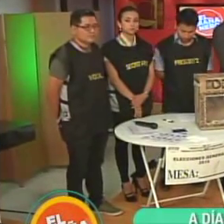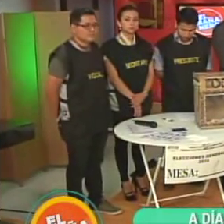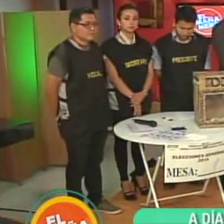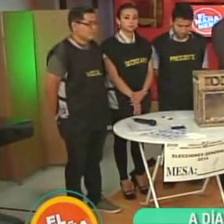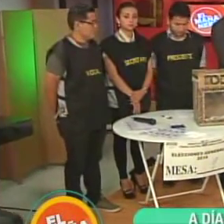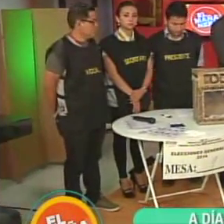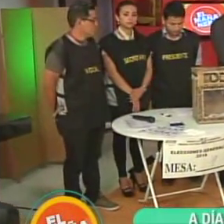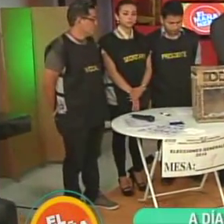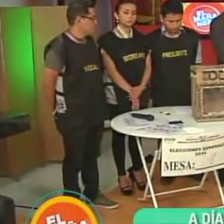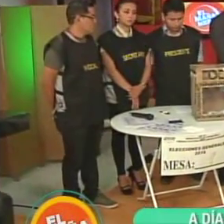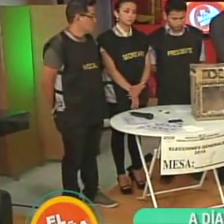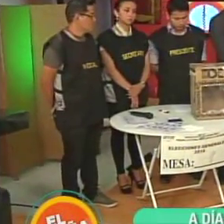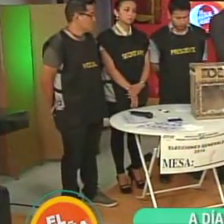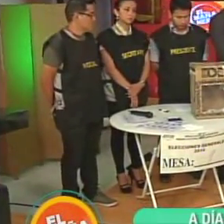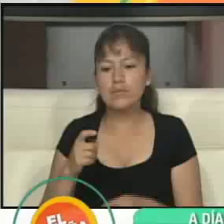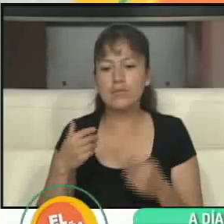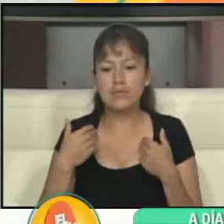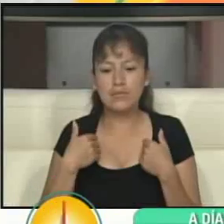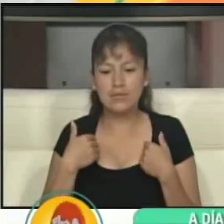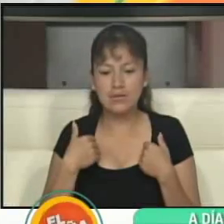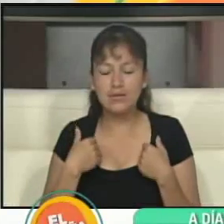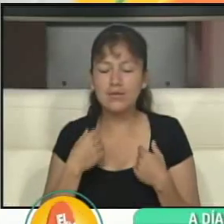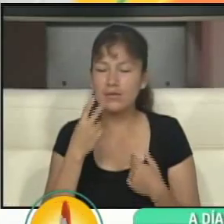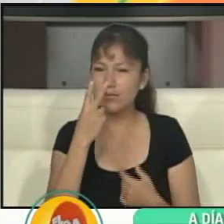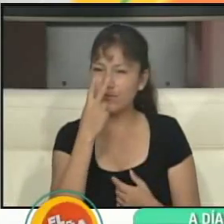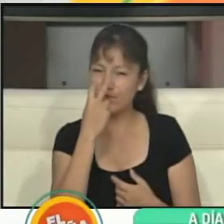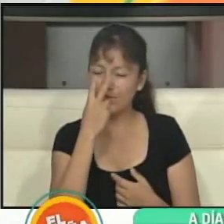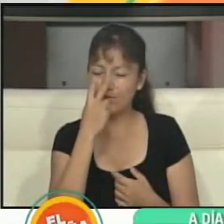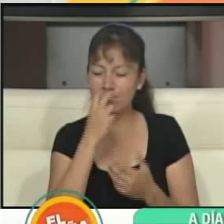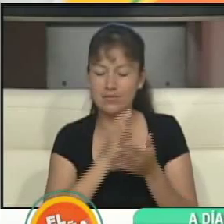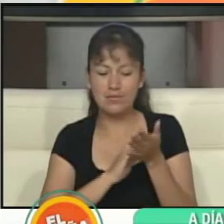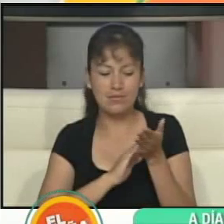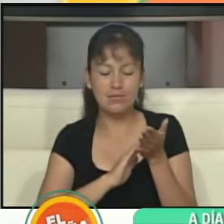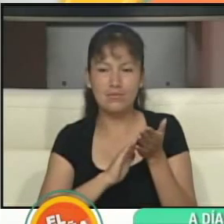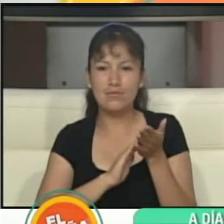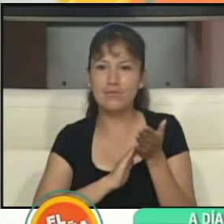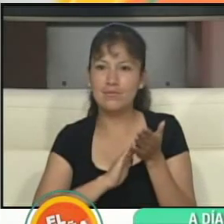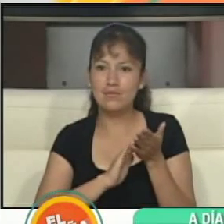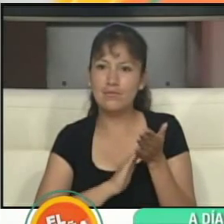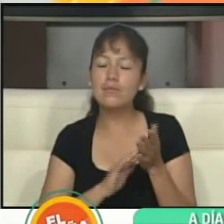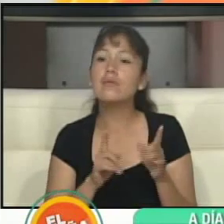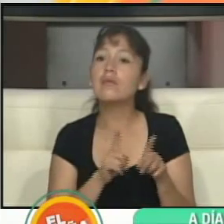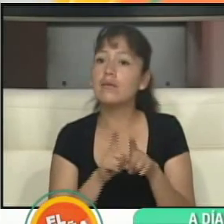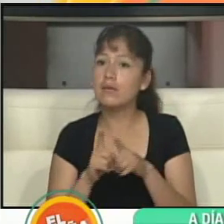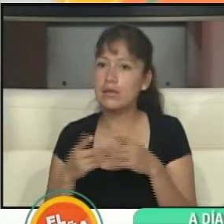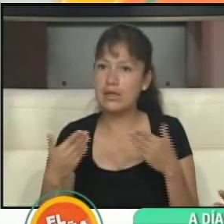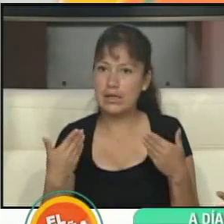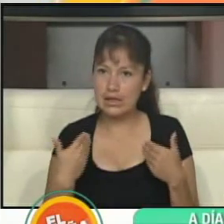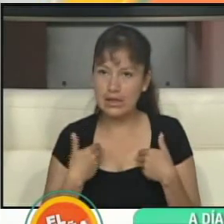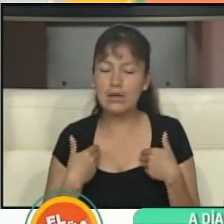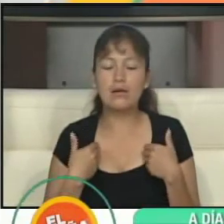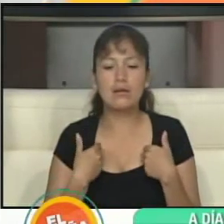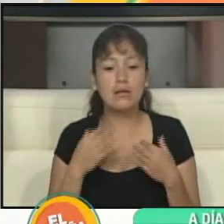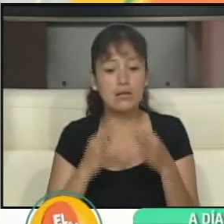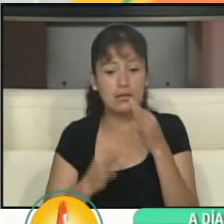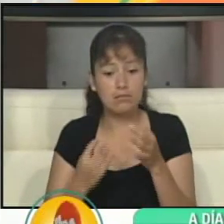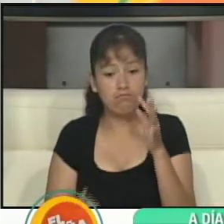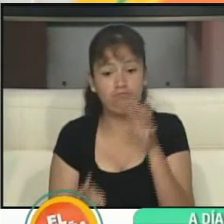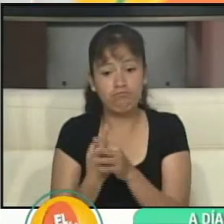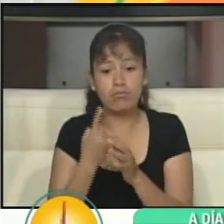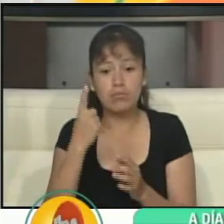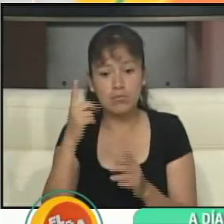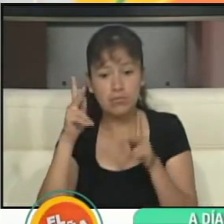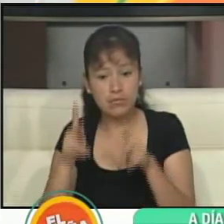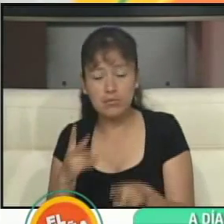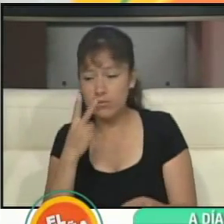Uno que tenemos las serchas para los no videntes en material, que si hay un no vidente entonces el notario va a tener